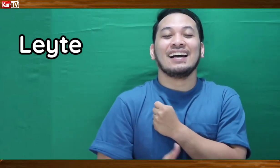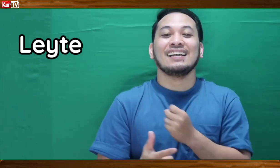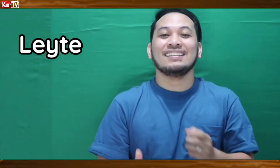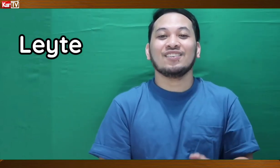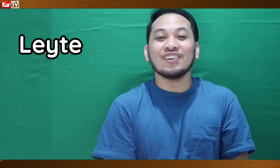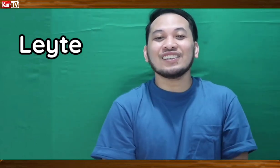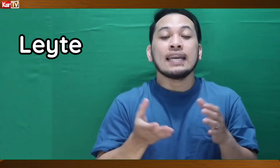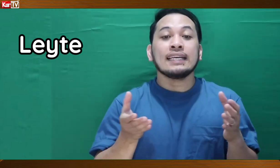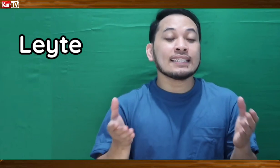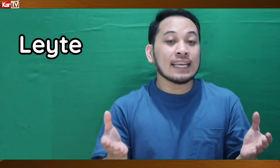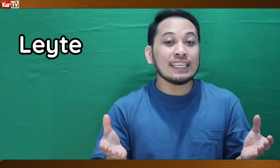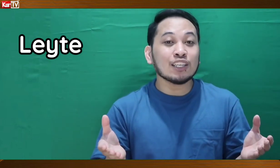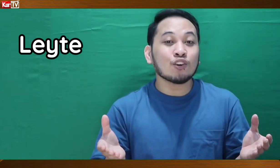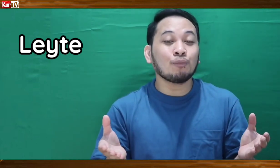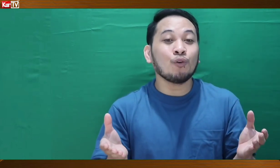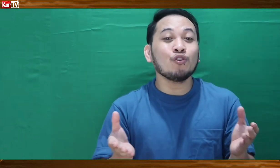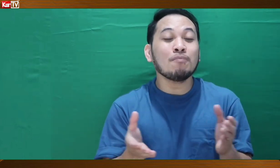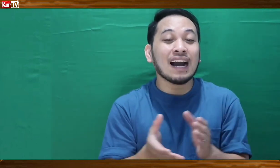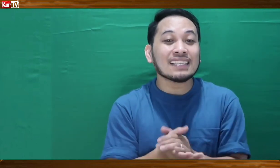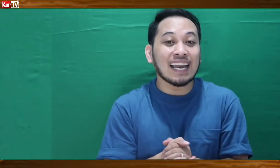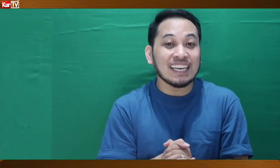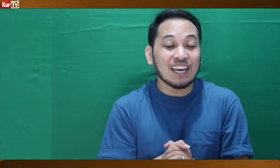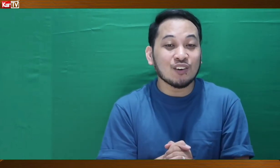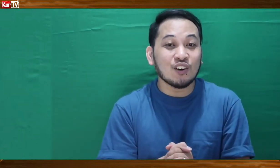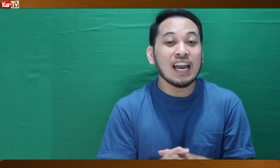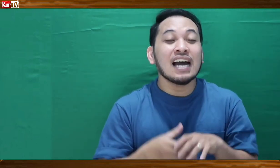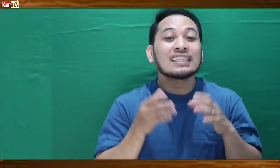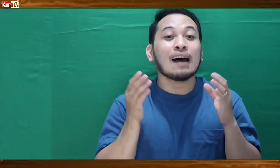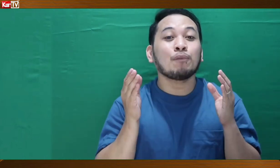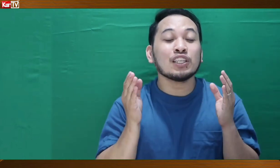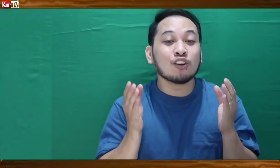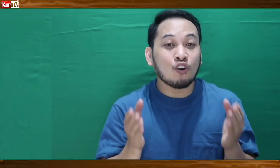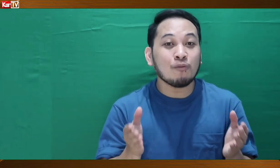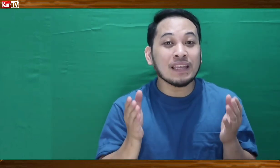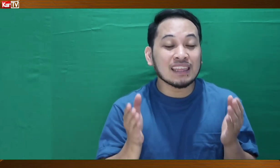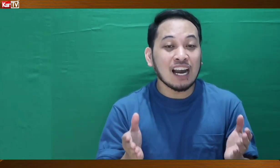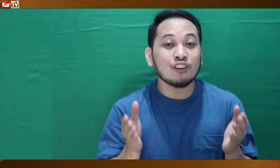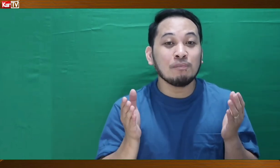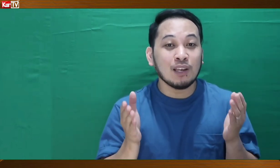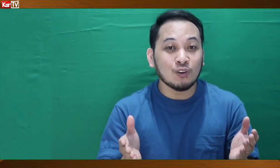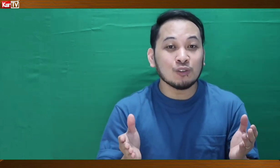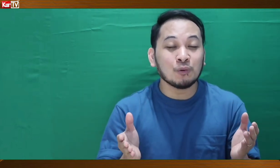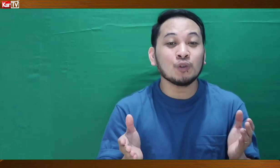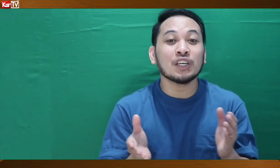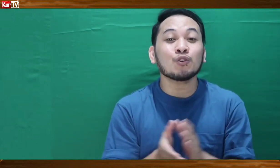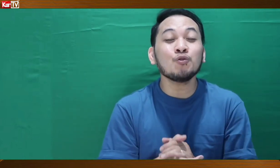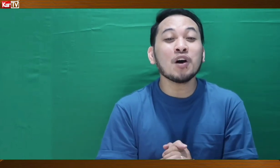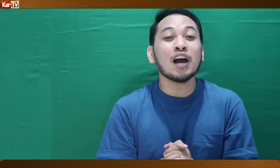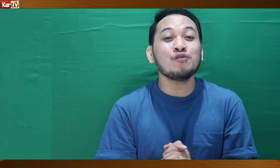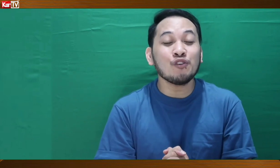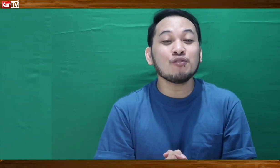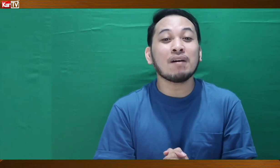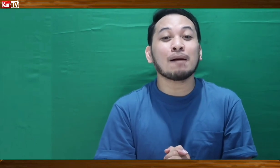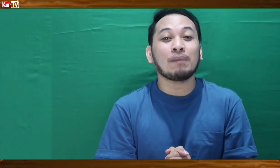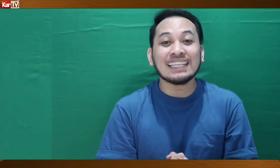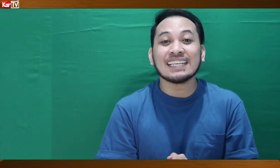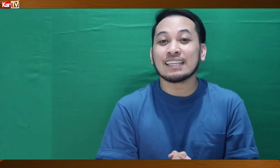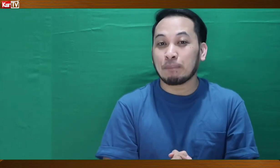Ayan. Isisenyes ko po yung mga sign na yun. Tapos, i-comment down below nyo po dyan. Kung ano yung mga places sa